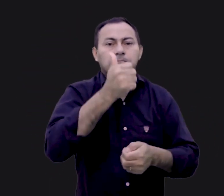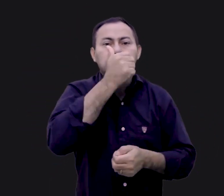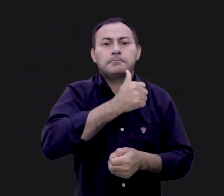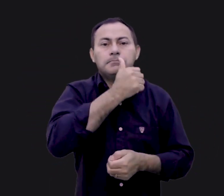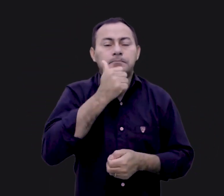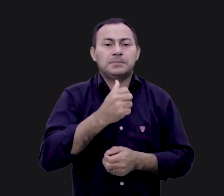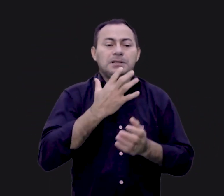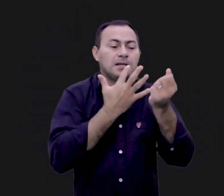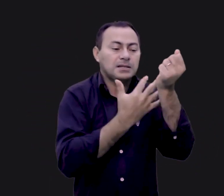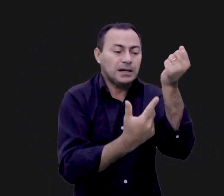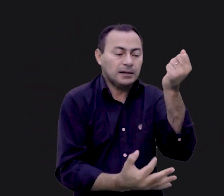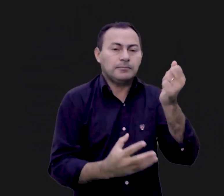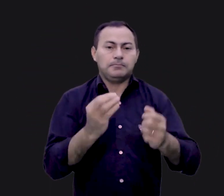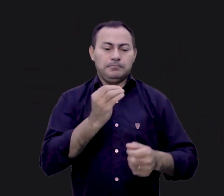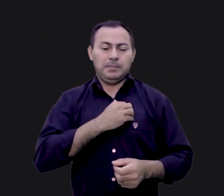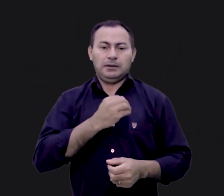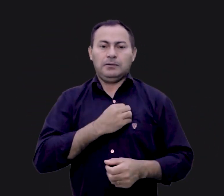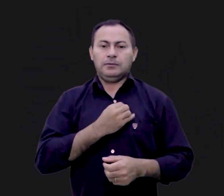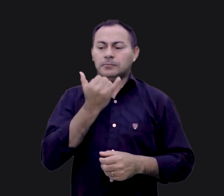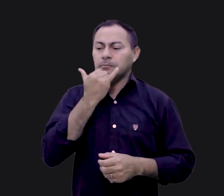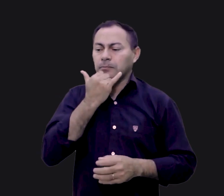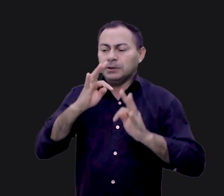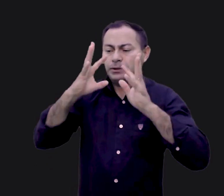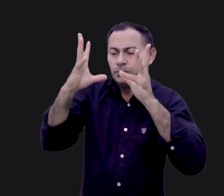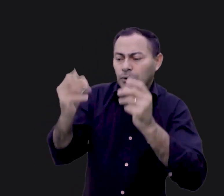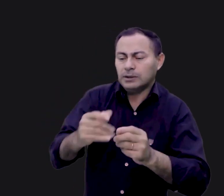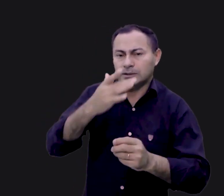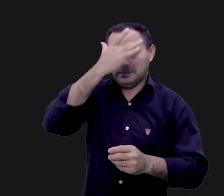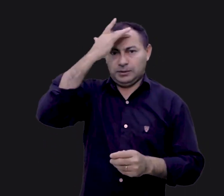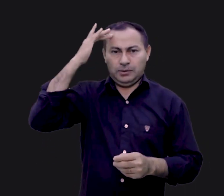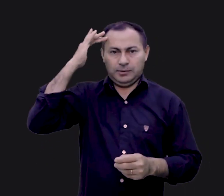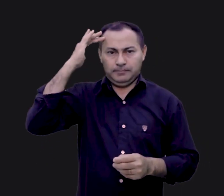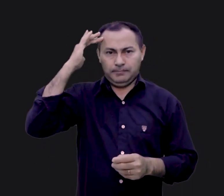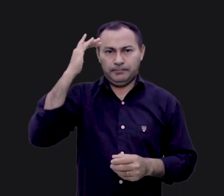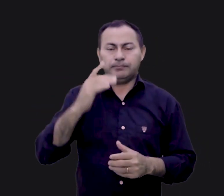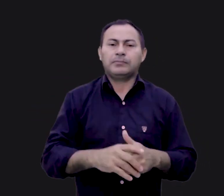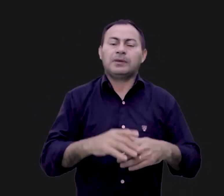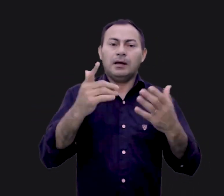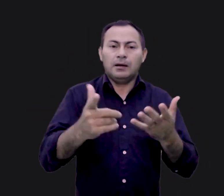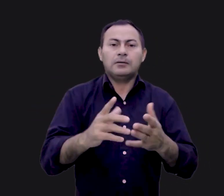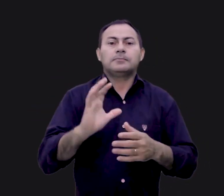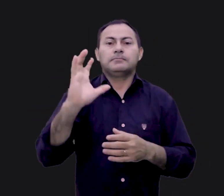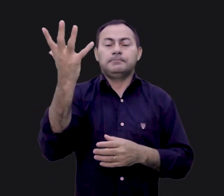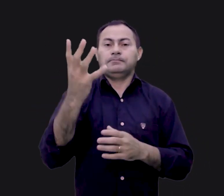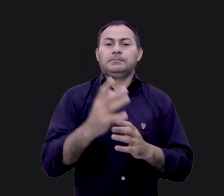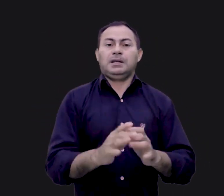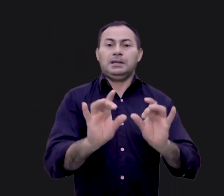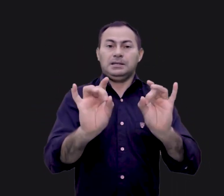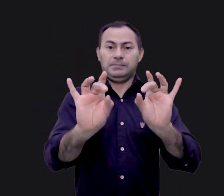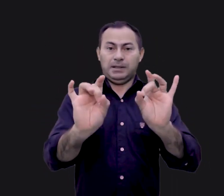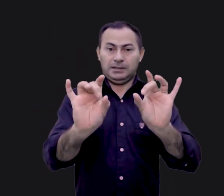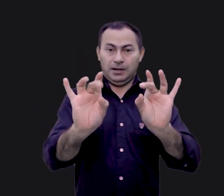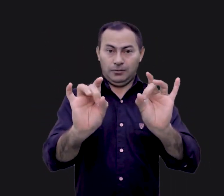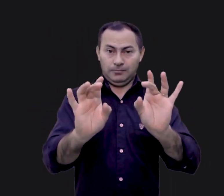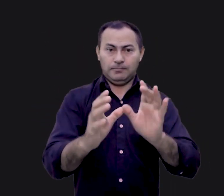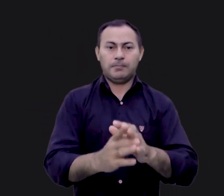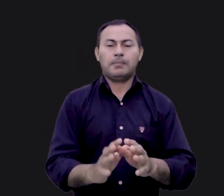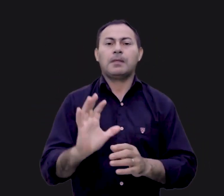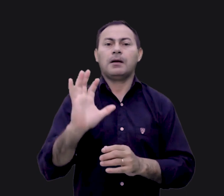sangue para o perdão dos pecados de todas as pessoas. Essa era uma ocasião muito especial. Isso